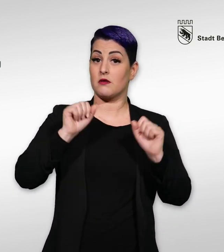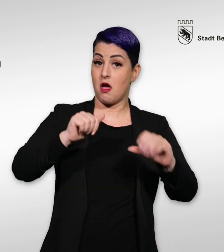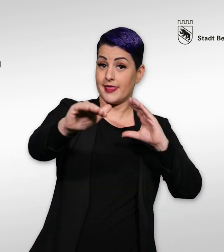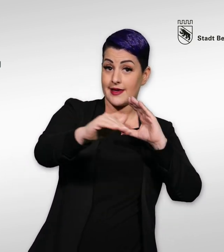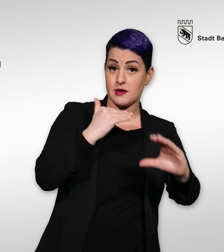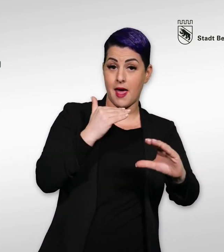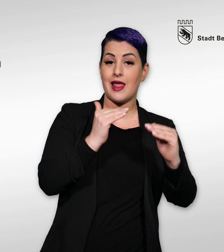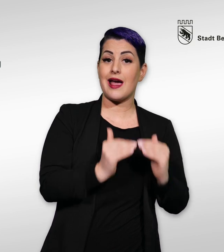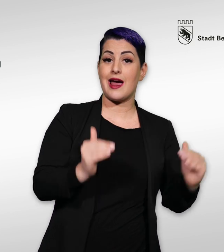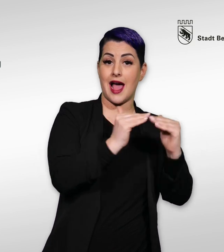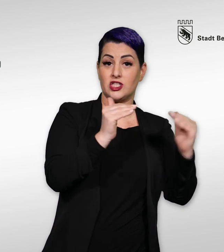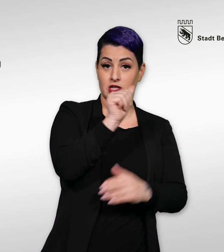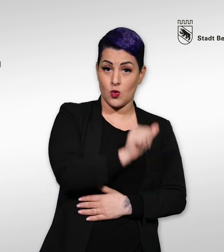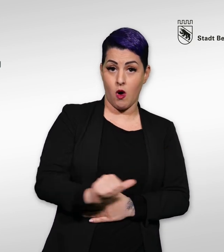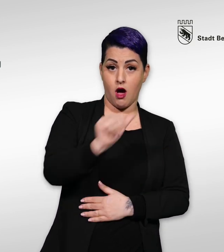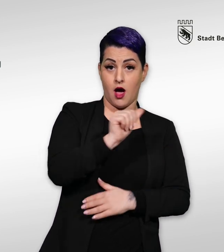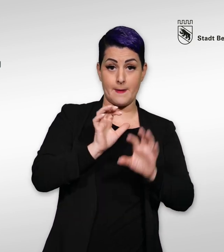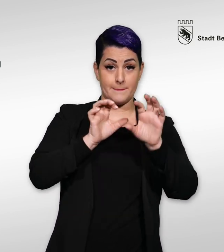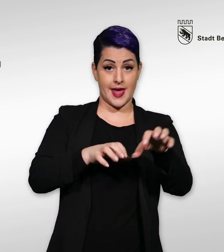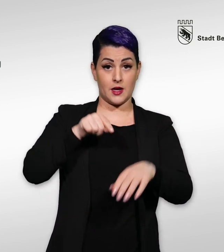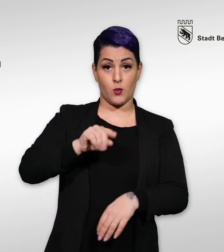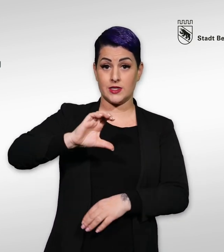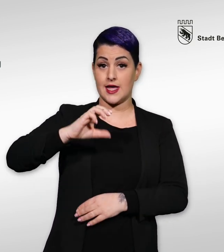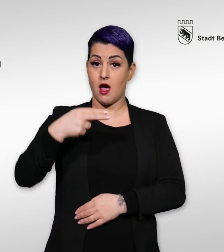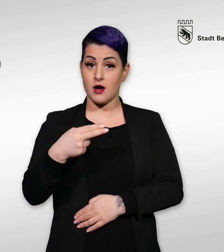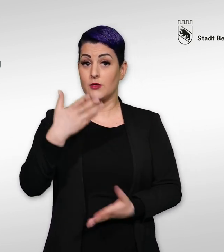-Mail gleichstellung.atbern.ch oder per Telefon.